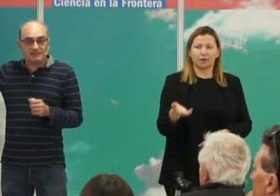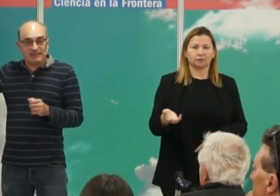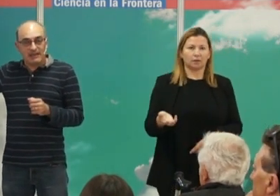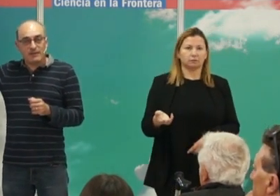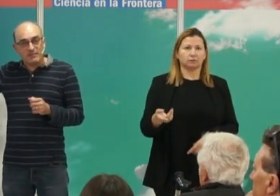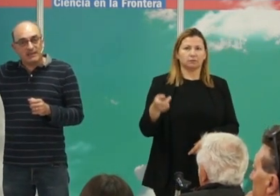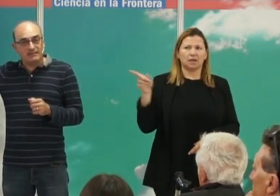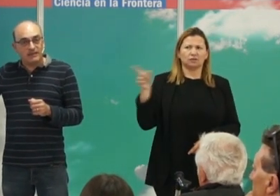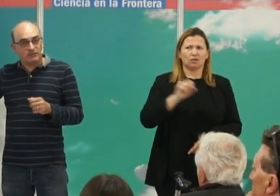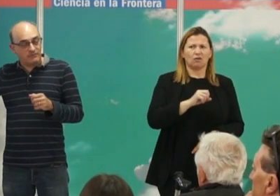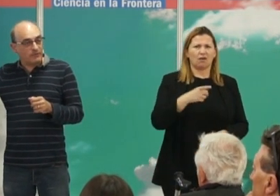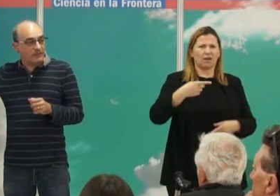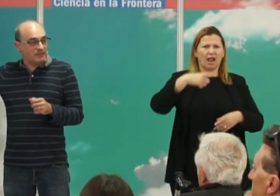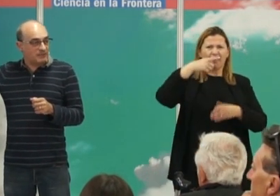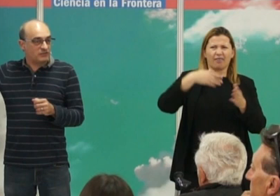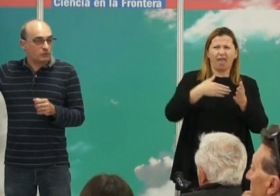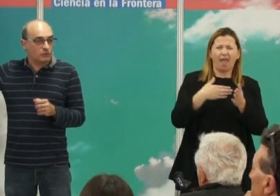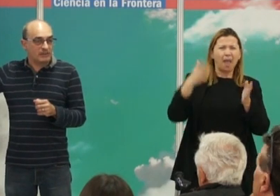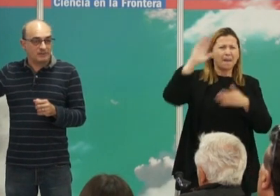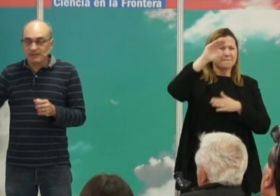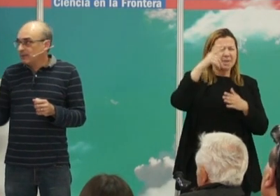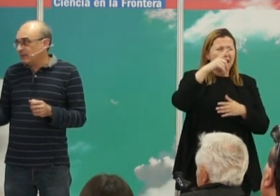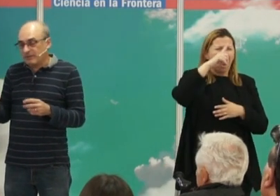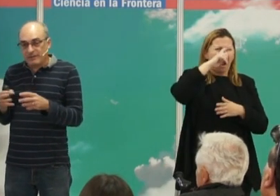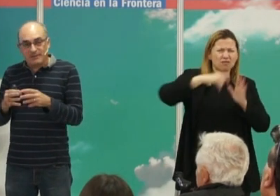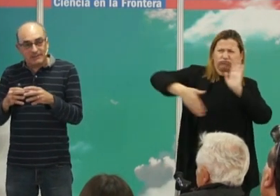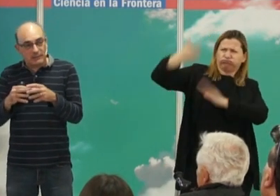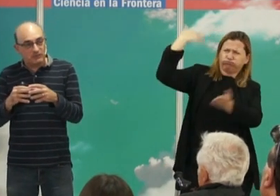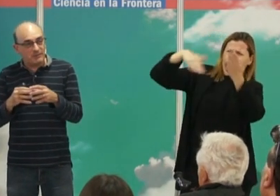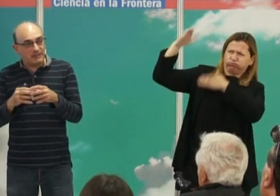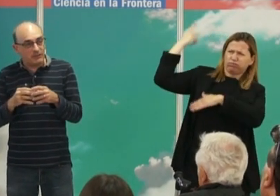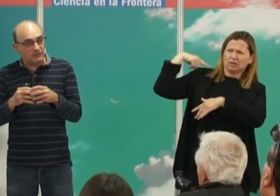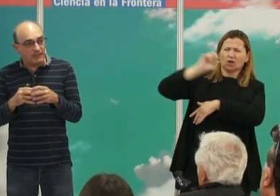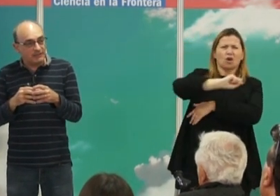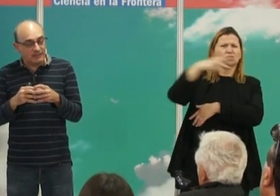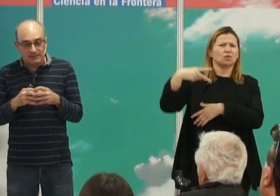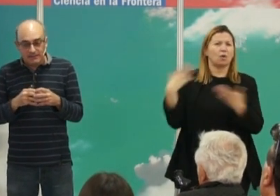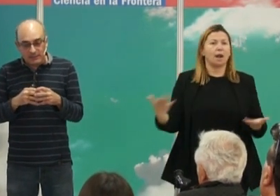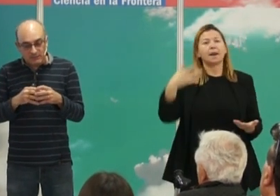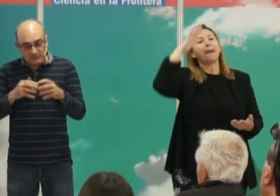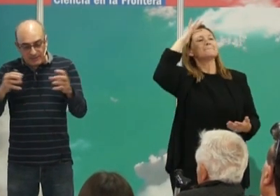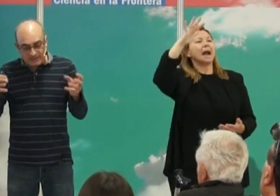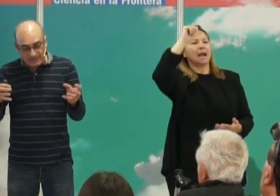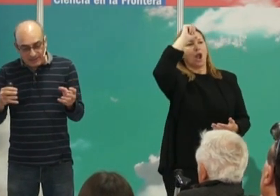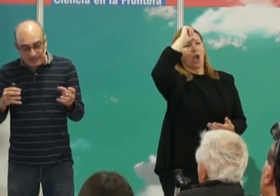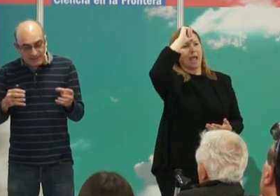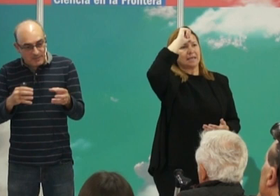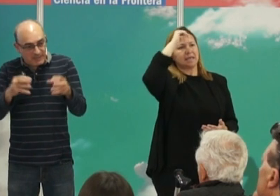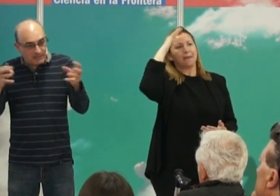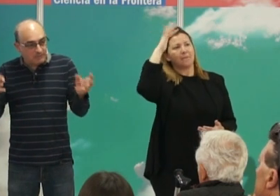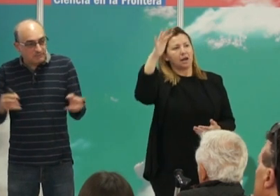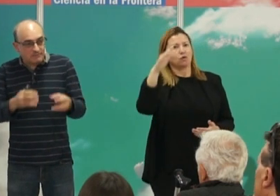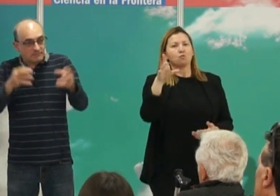genéticas de que hace miles de años que funcionan estas estructuras? pues sencillamente que tenemos que imaginaros la India como una especie de